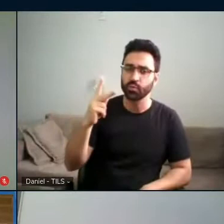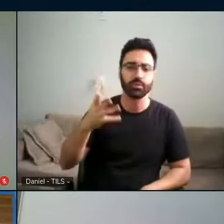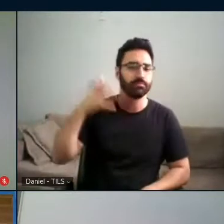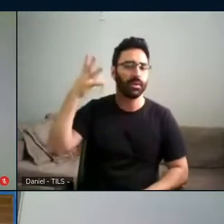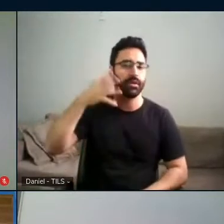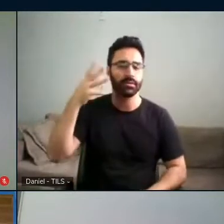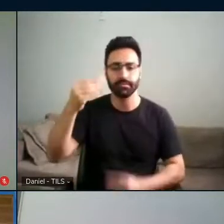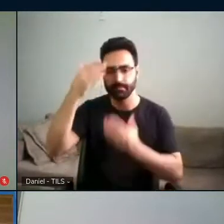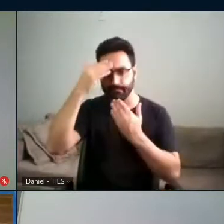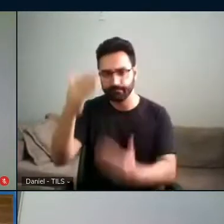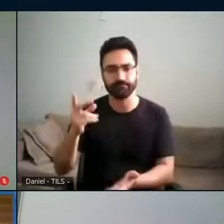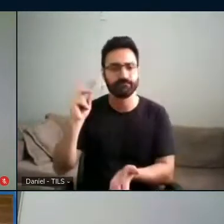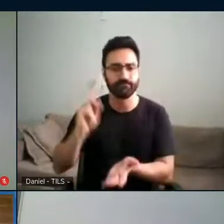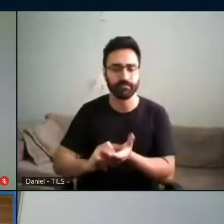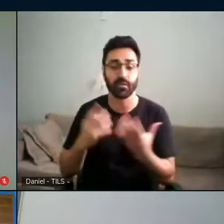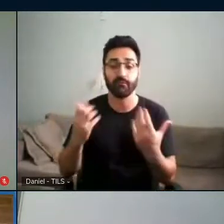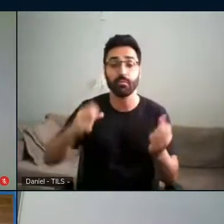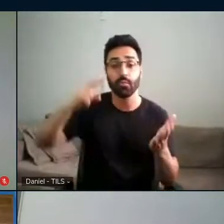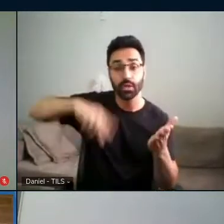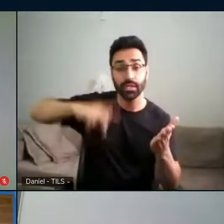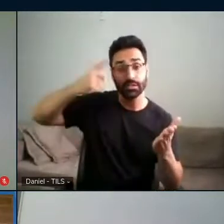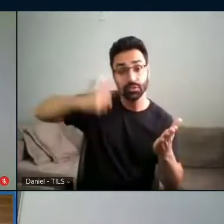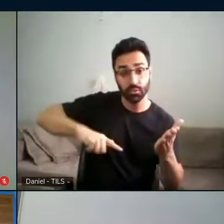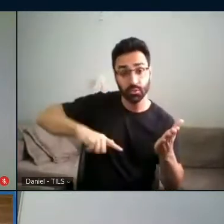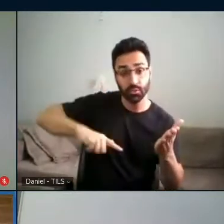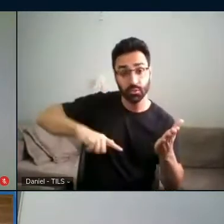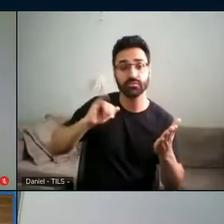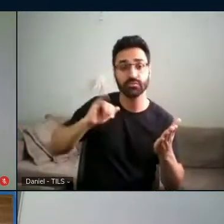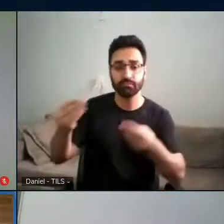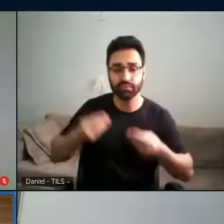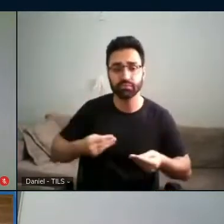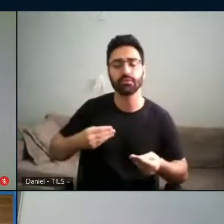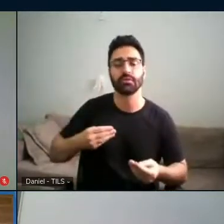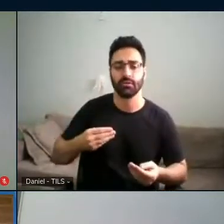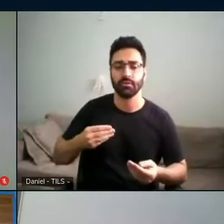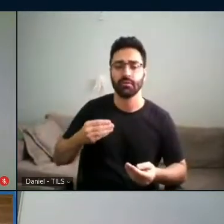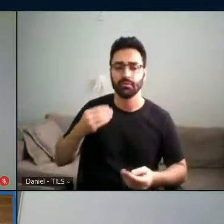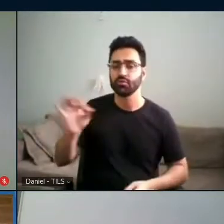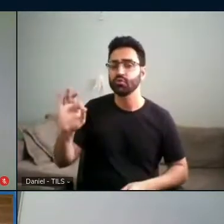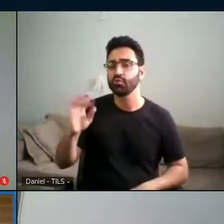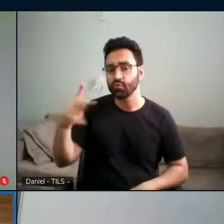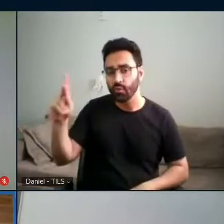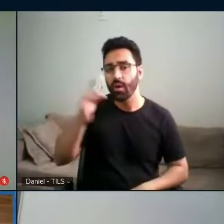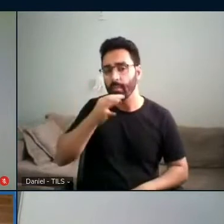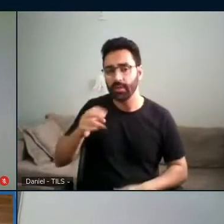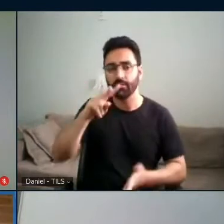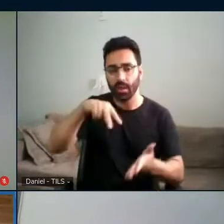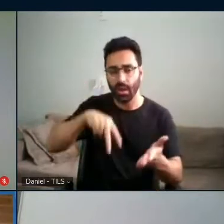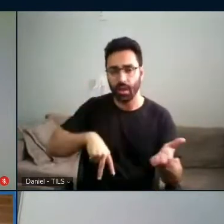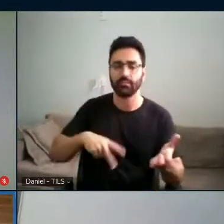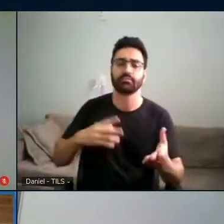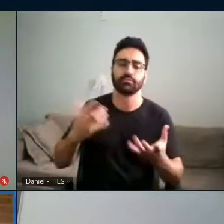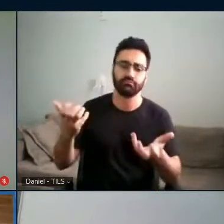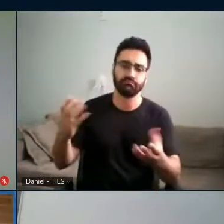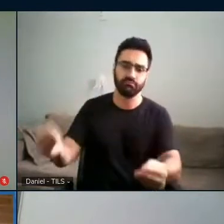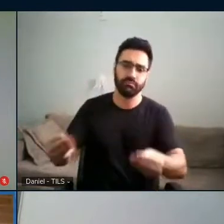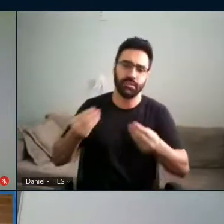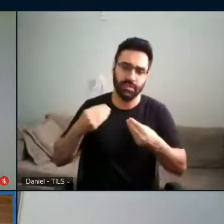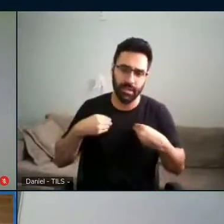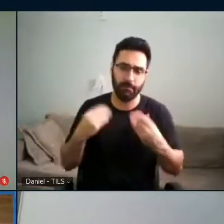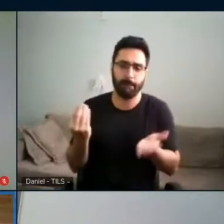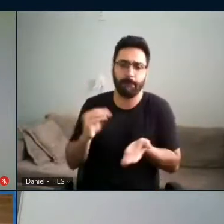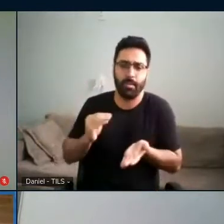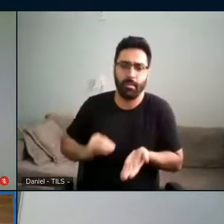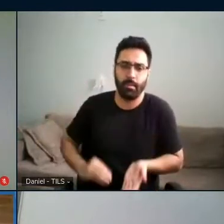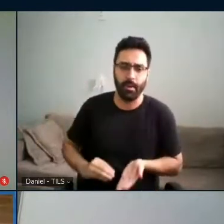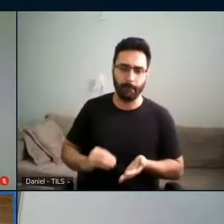leremos novamente, se você puder nos enviar, nós ouviremos aqui também novamente, para que nós possamos incorporar tanto